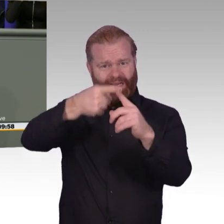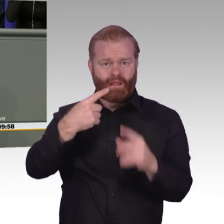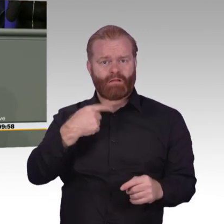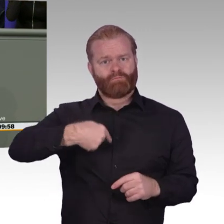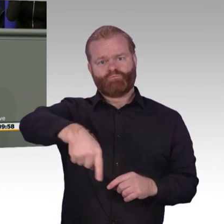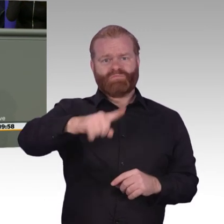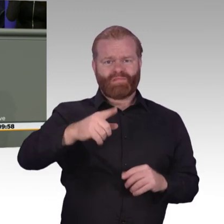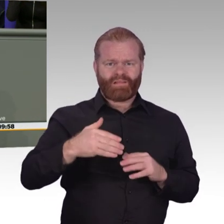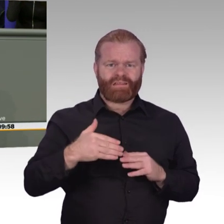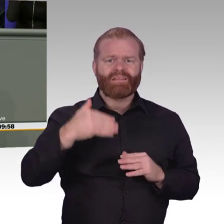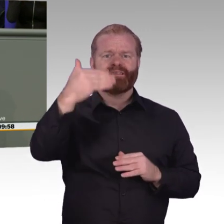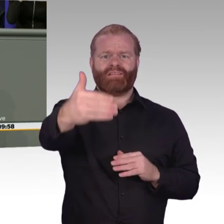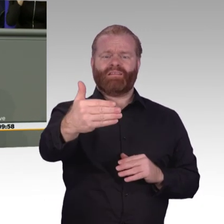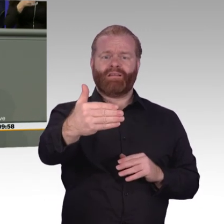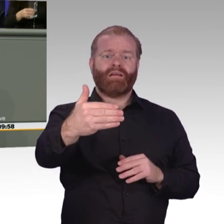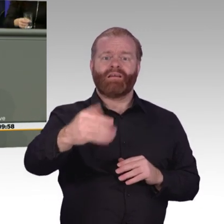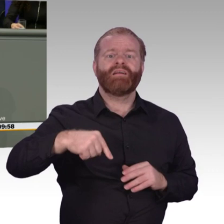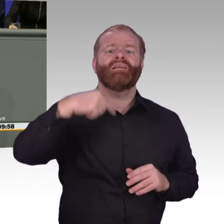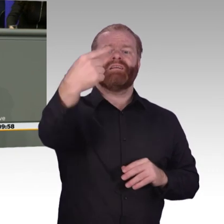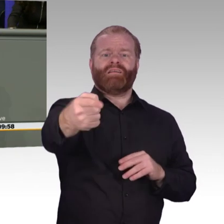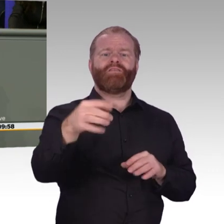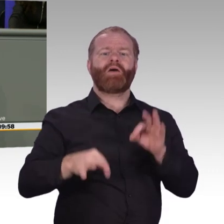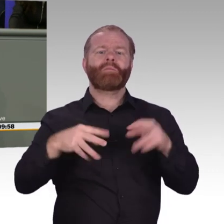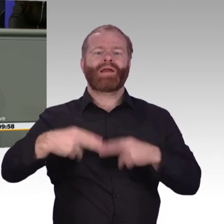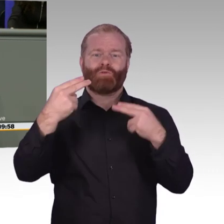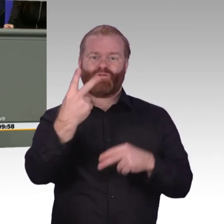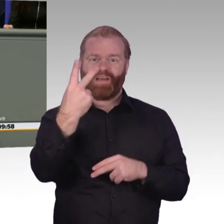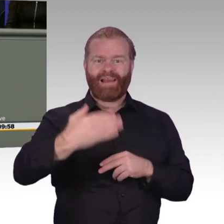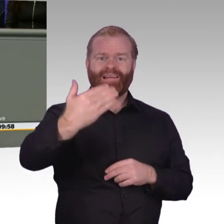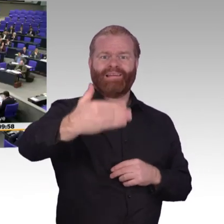Legislatur verschiebt. Dazu ist das Thema zu wichtig, meine Damen und Herren. Lassen Sie uns das doch gemeinsam machen. Dankeschön.